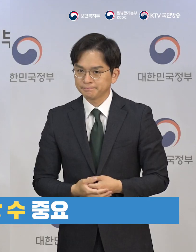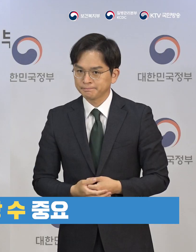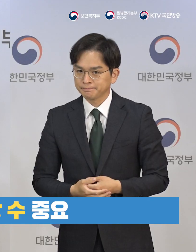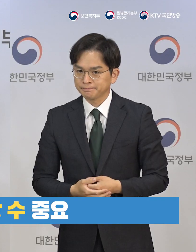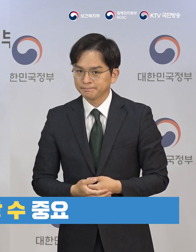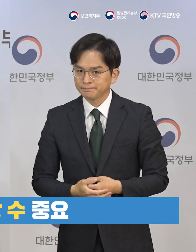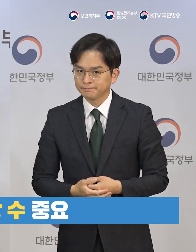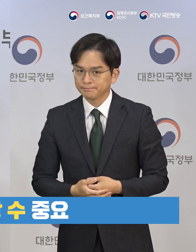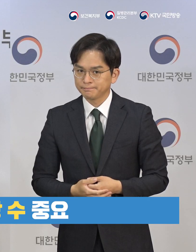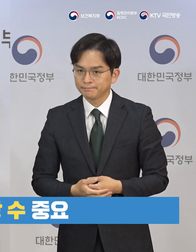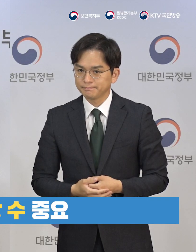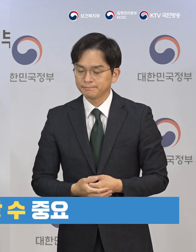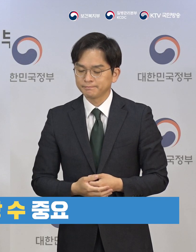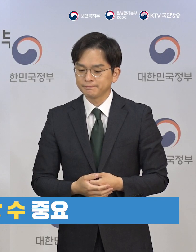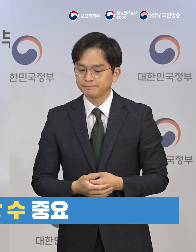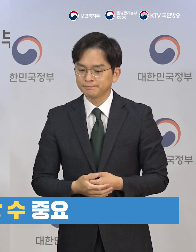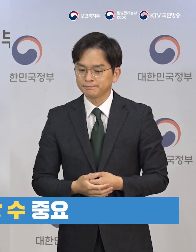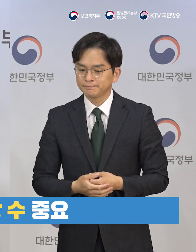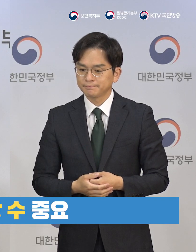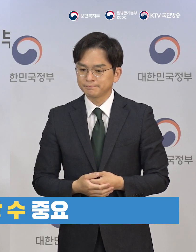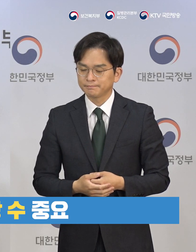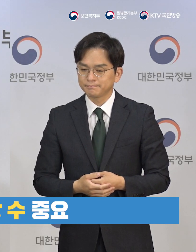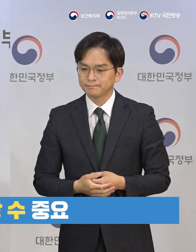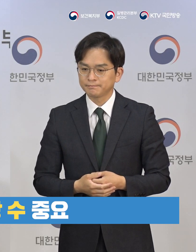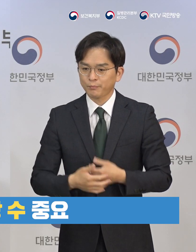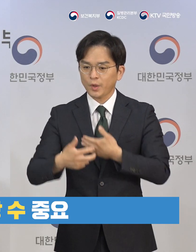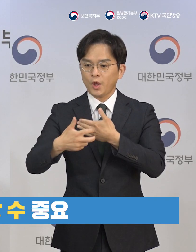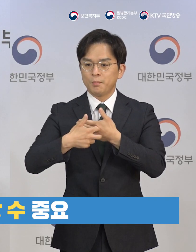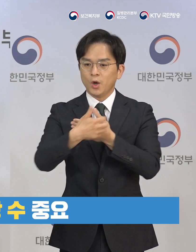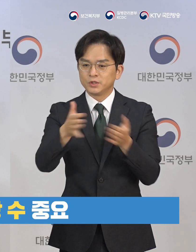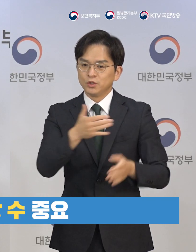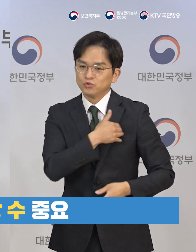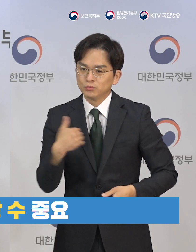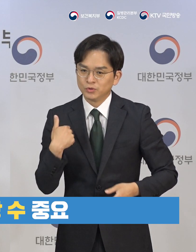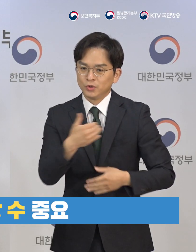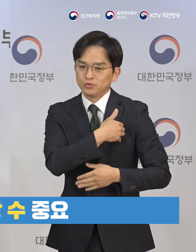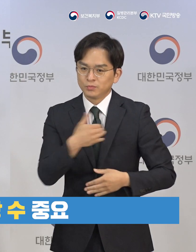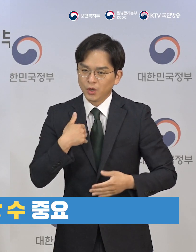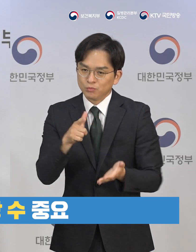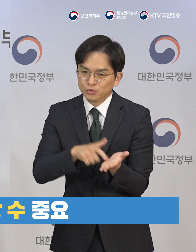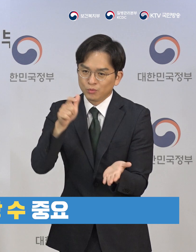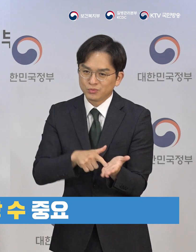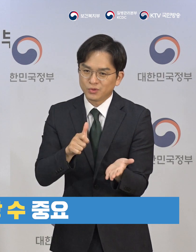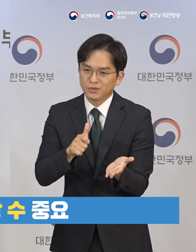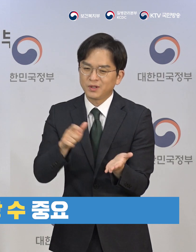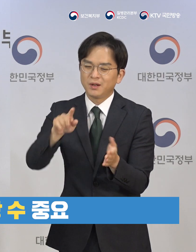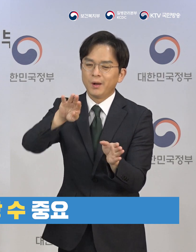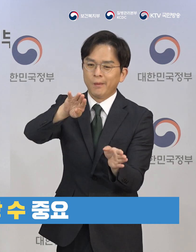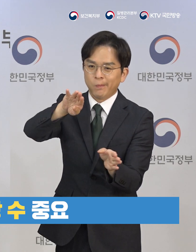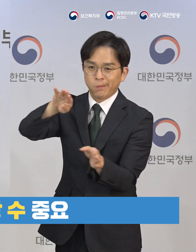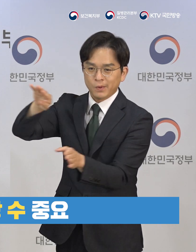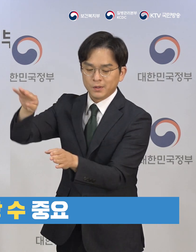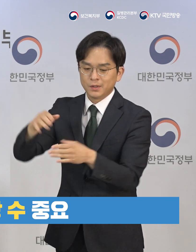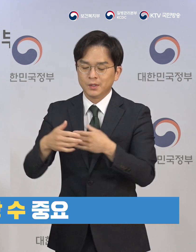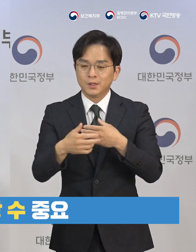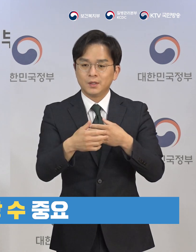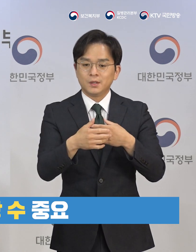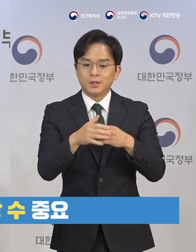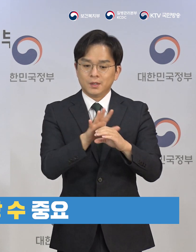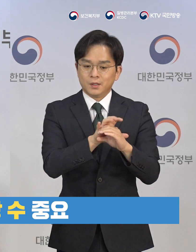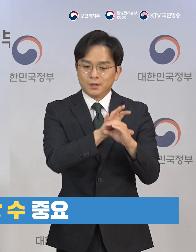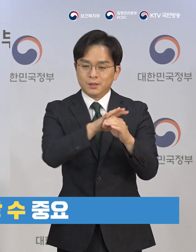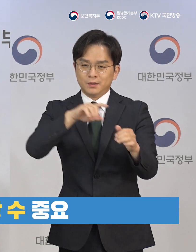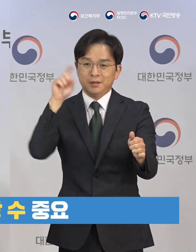병상이 총 몇 개가 있느냐 하는 것보다 더 중요한 것은 중환자를 집중 치료할 수 있는 중환자실